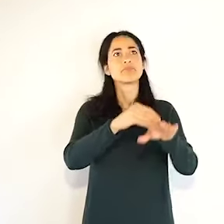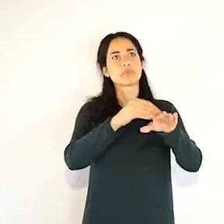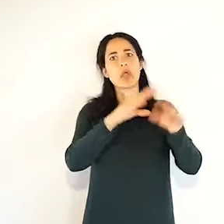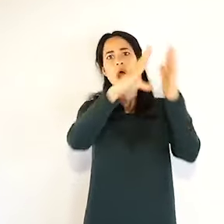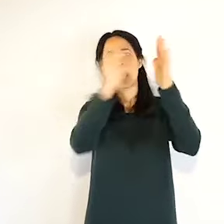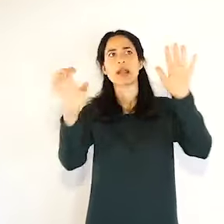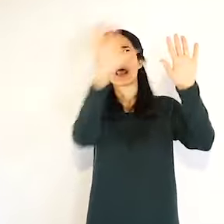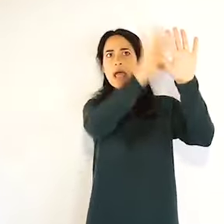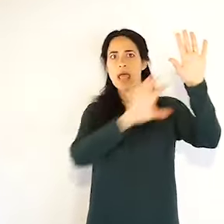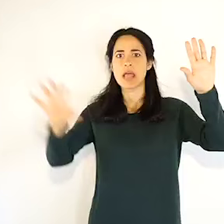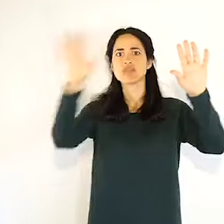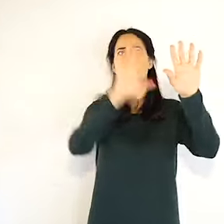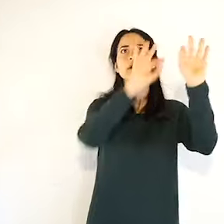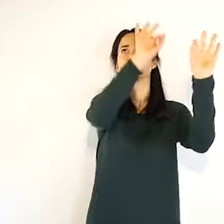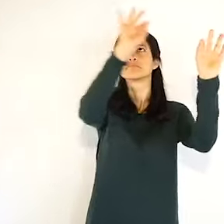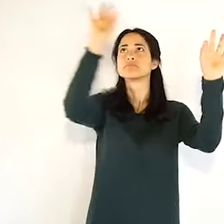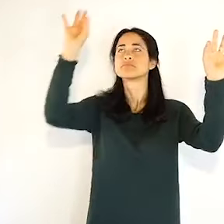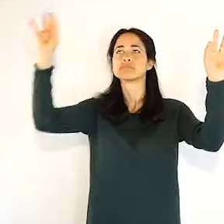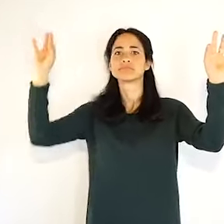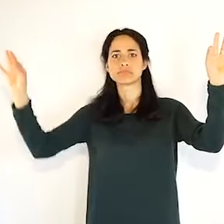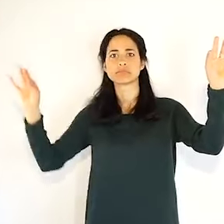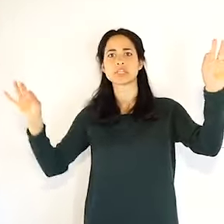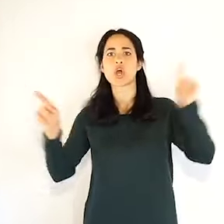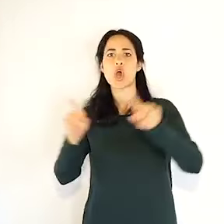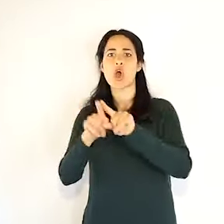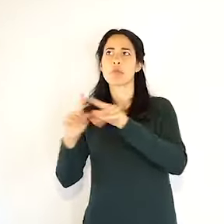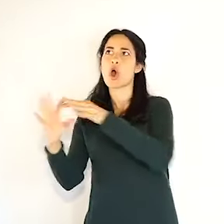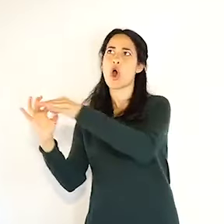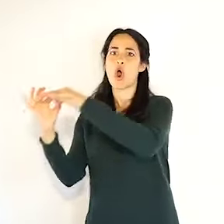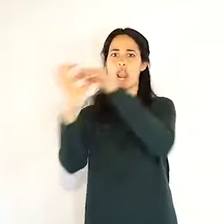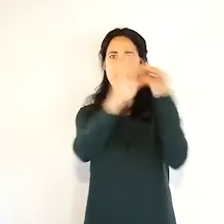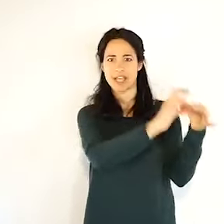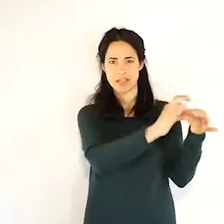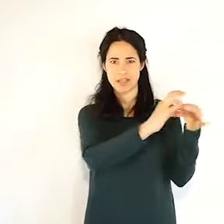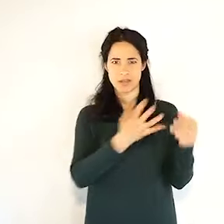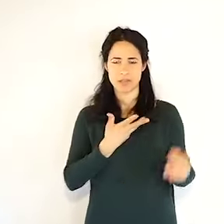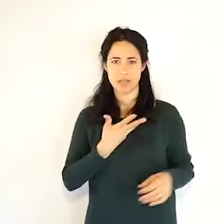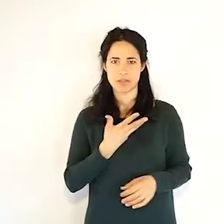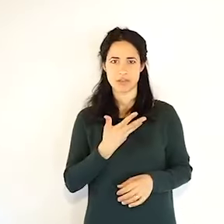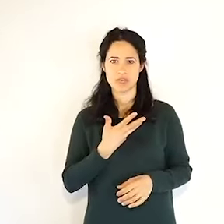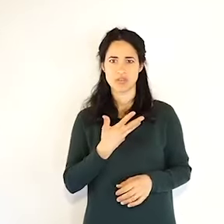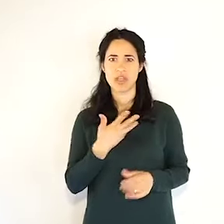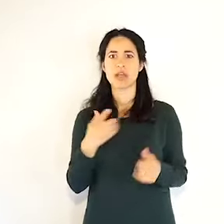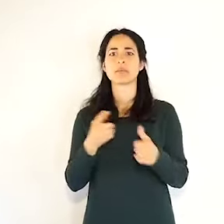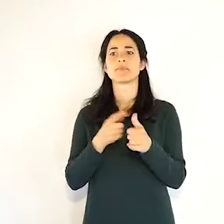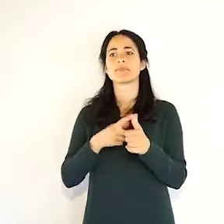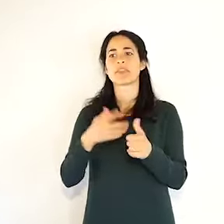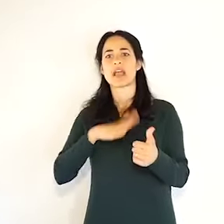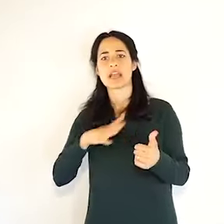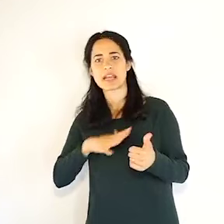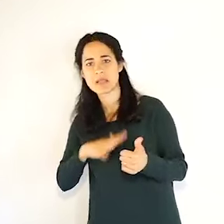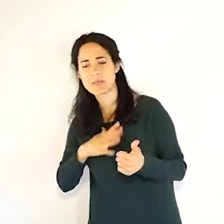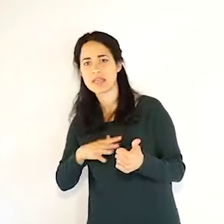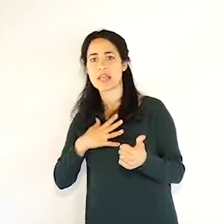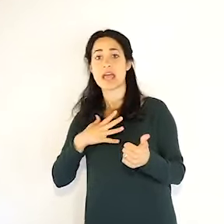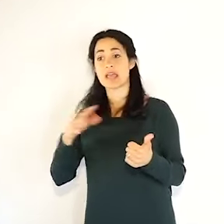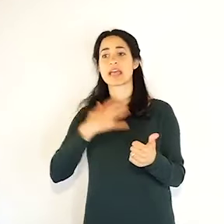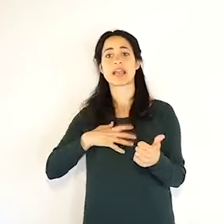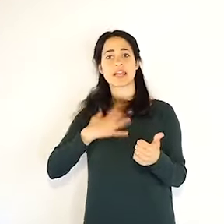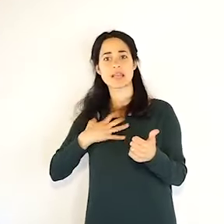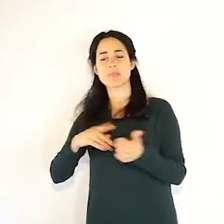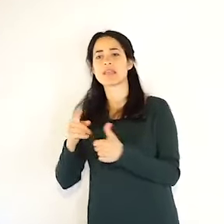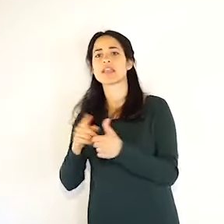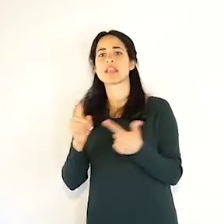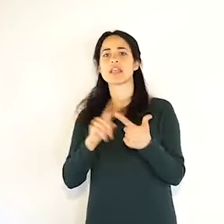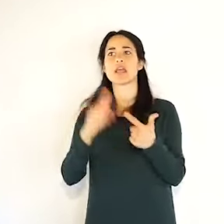su l'ospedale maggiore di Bologna, su Modena, sui due